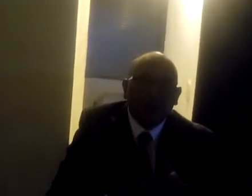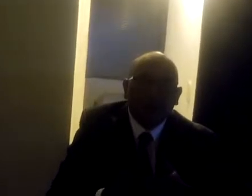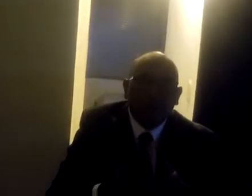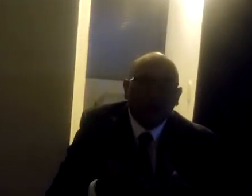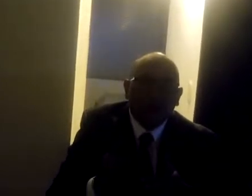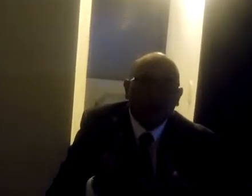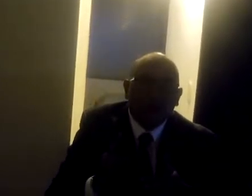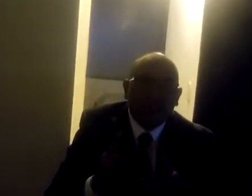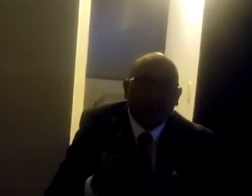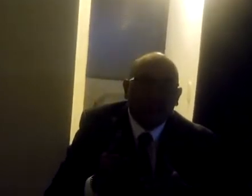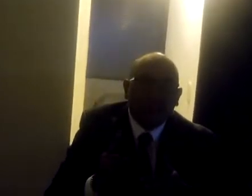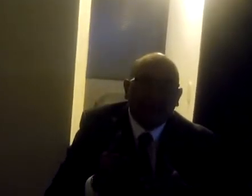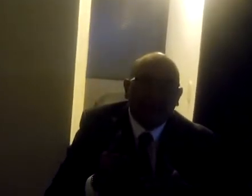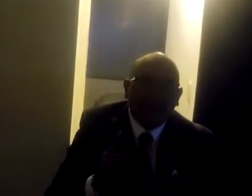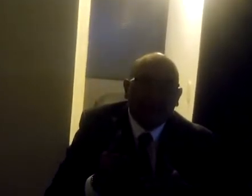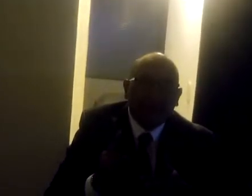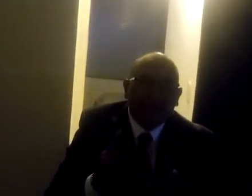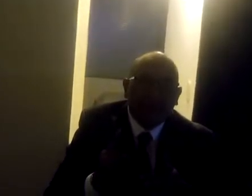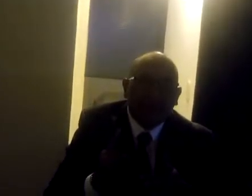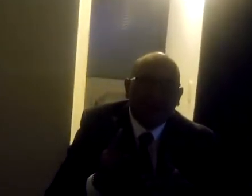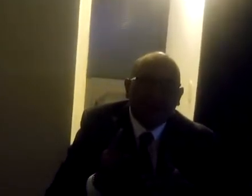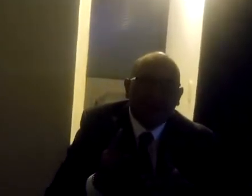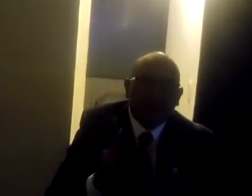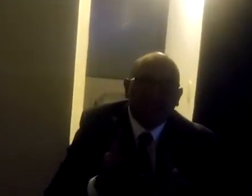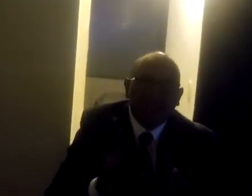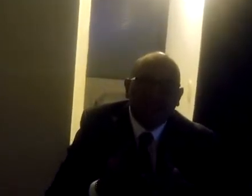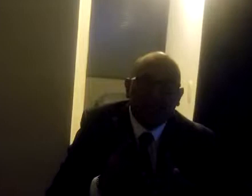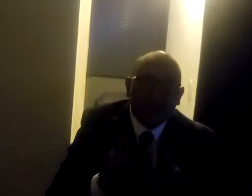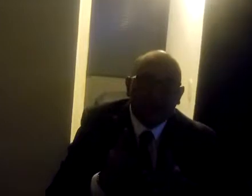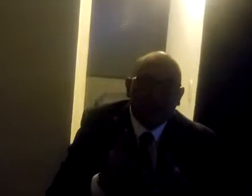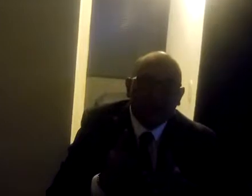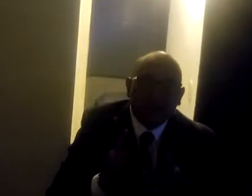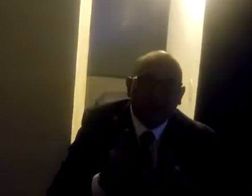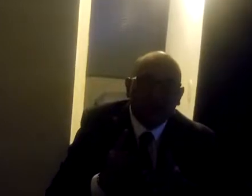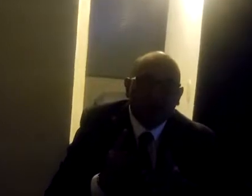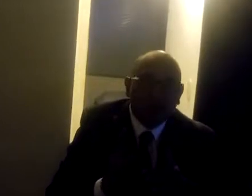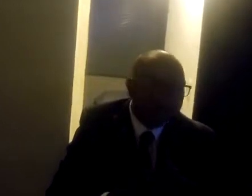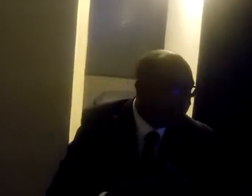luego tenemos el Tratado de Manstrich en 1992.